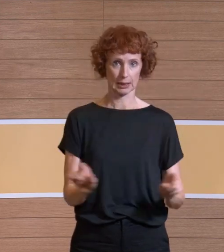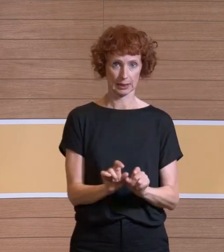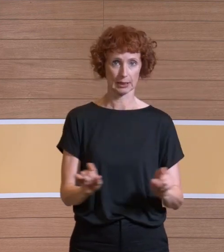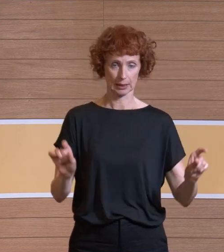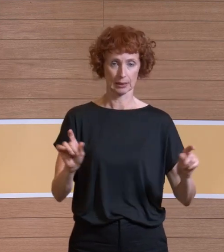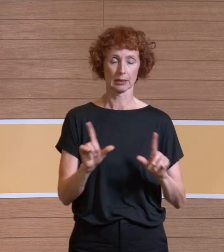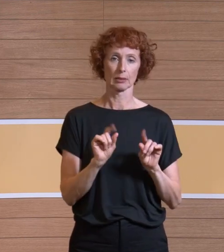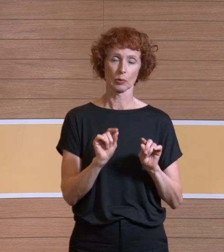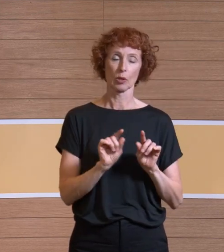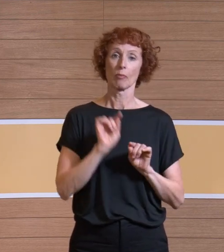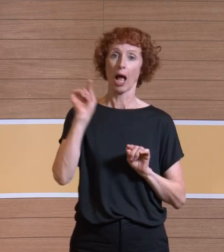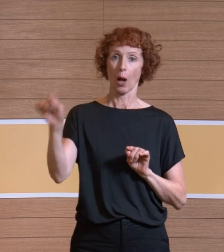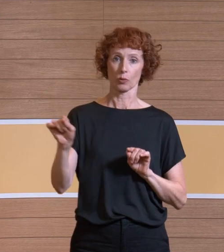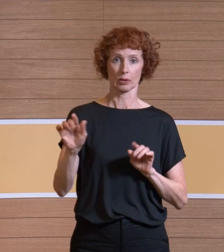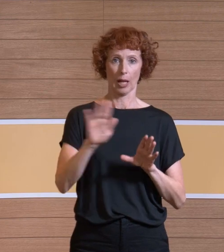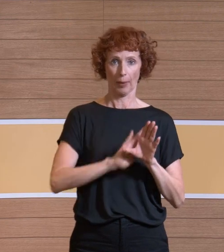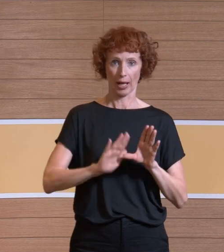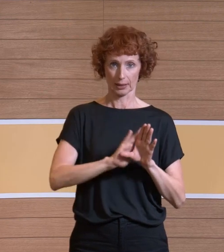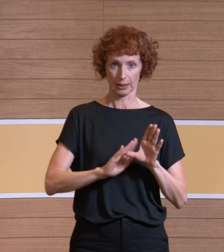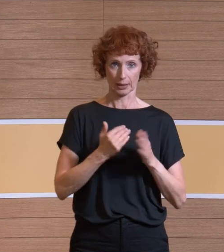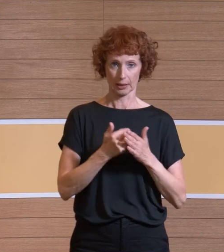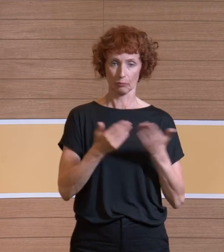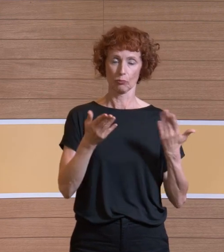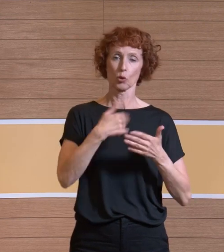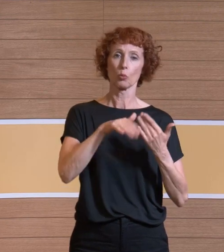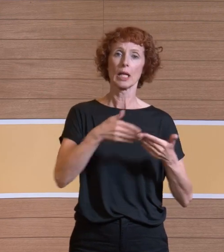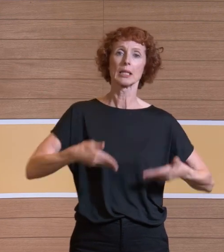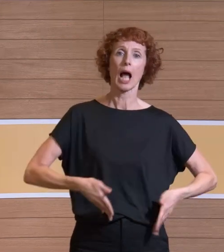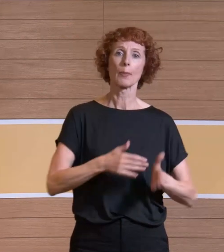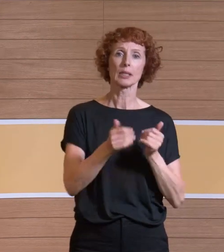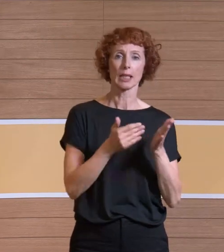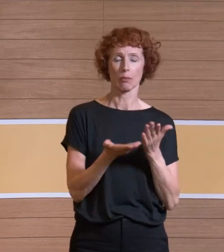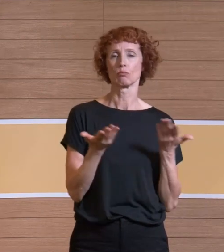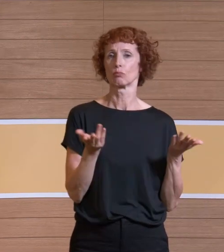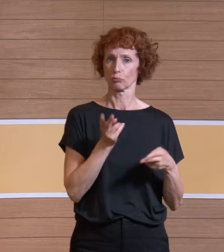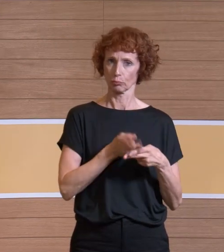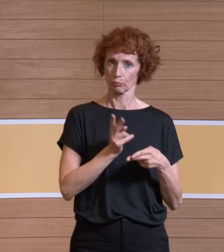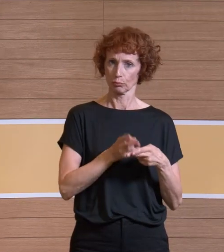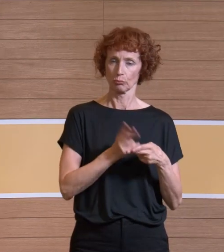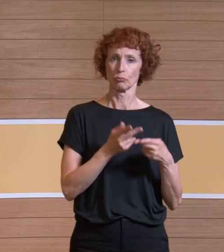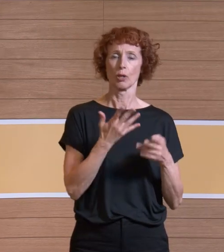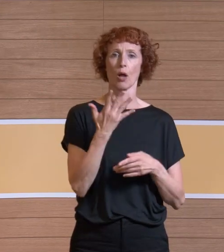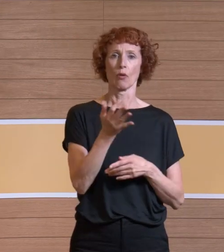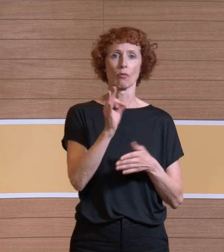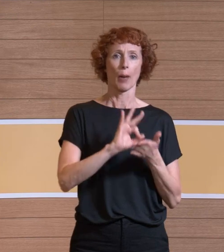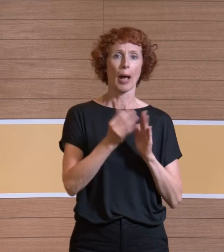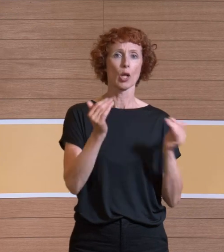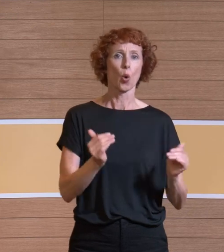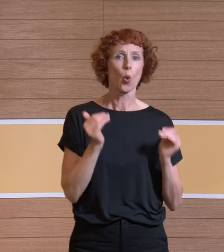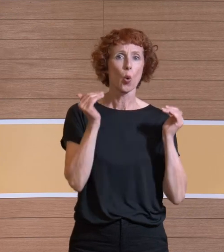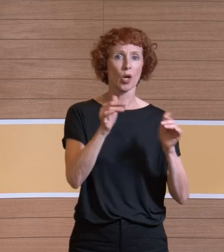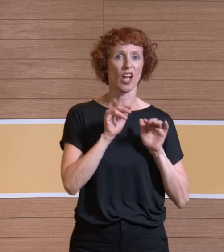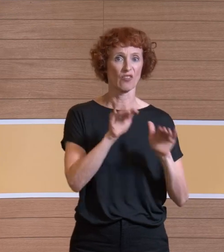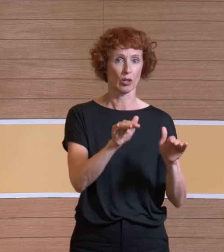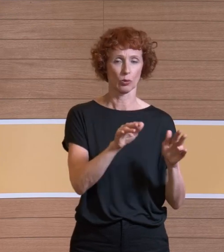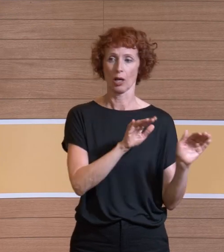eines Turbulenz-armen Systems immer noch eine fünffach höhere Wirkung haben als